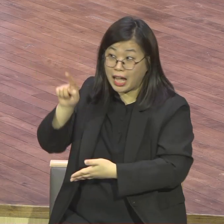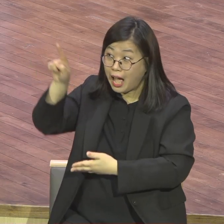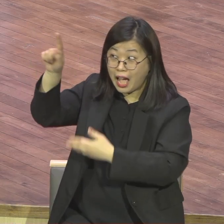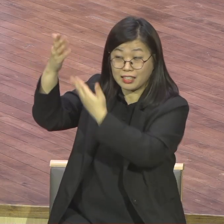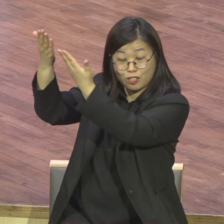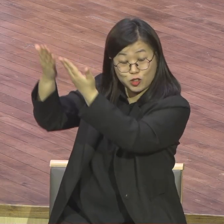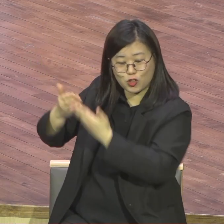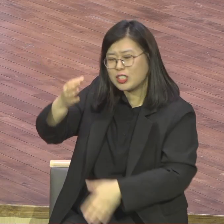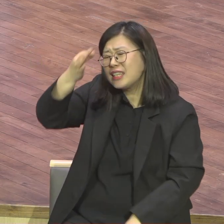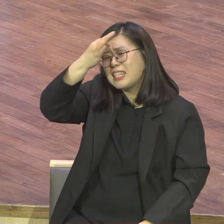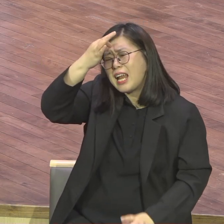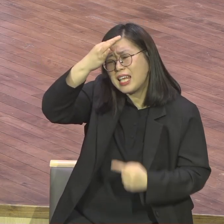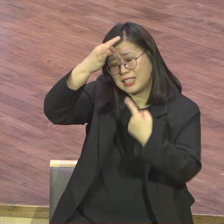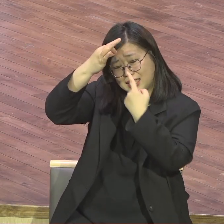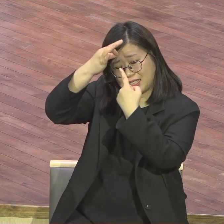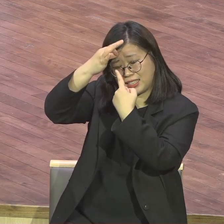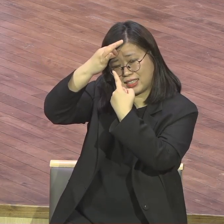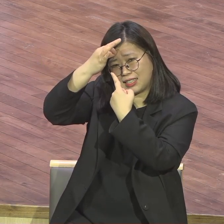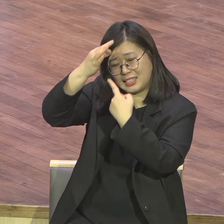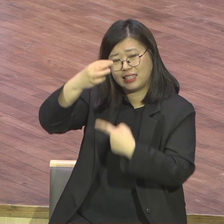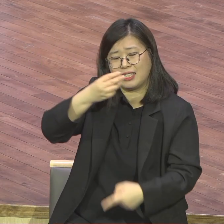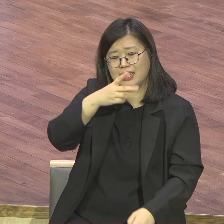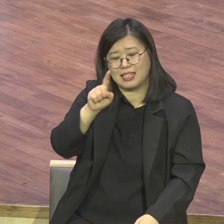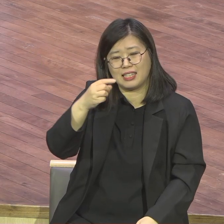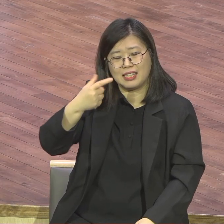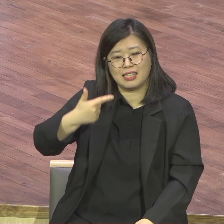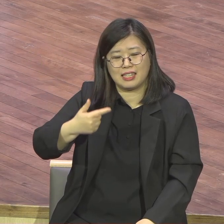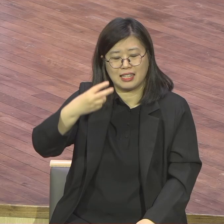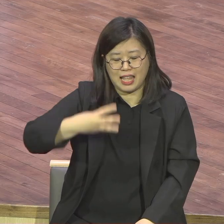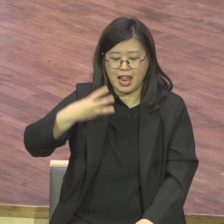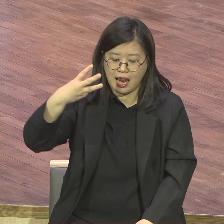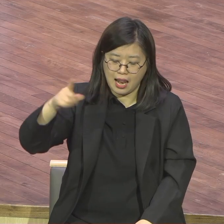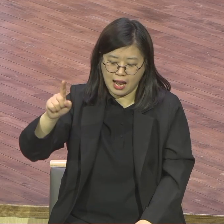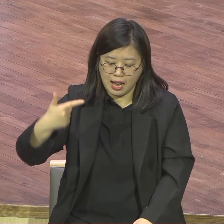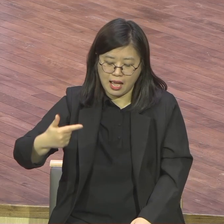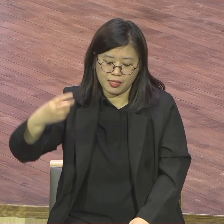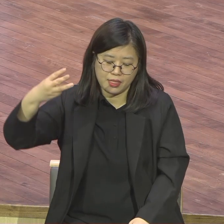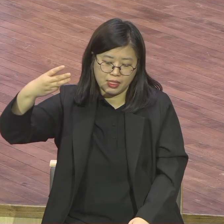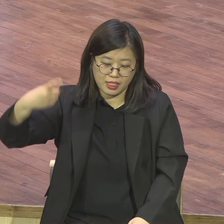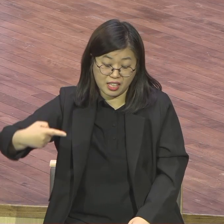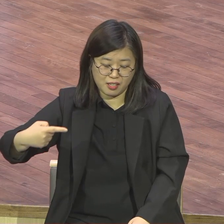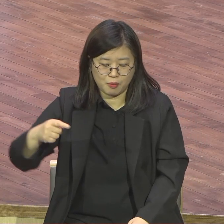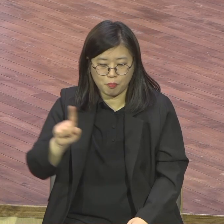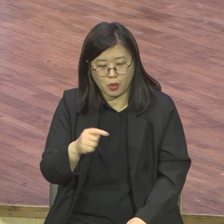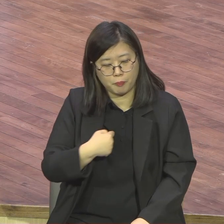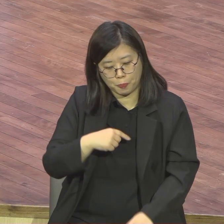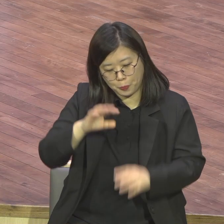해븐니 탈렌트 머리가 나쁘다 나는 재주가 없다 이런 분들요